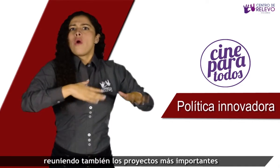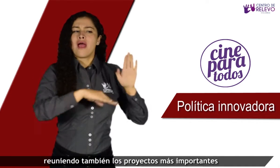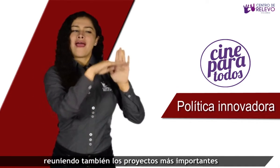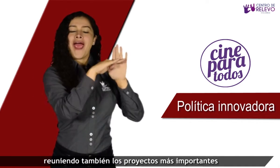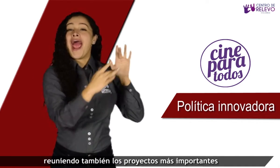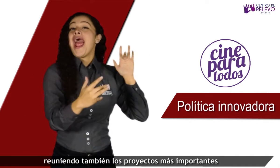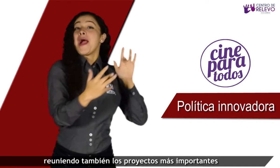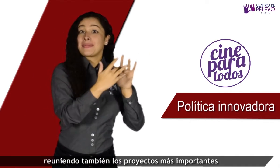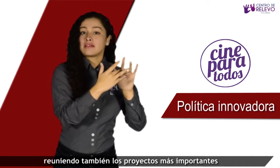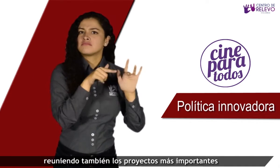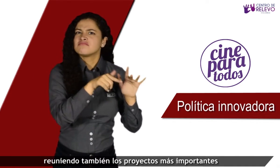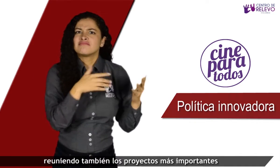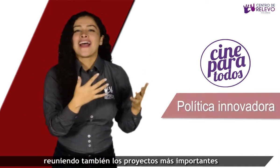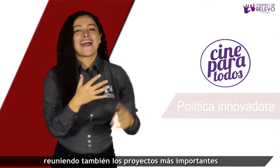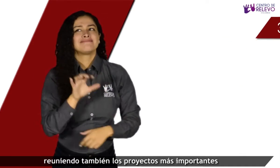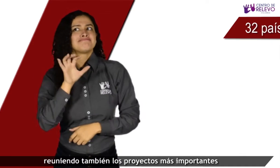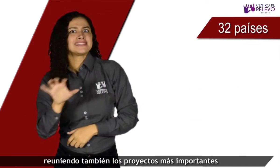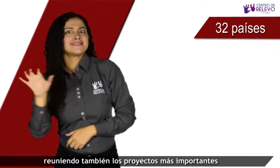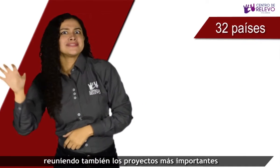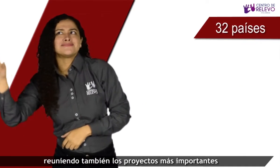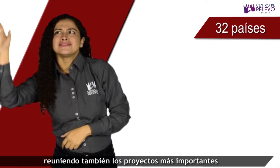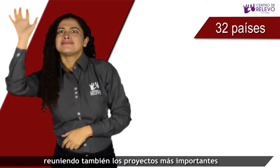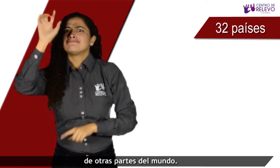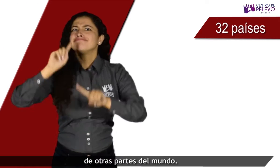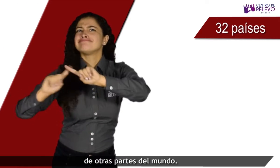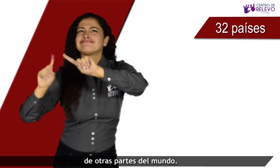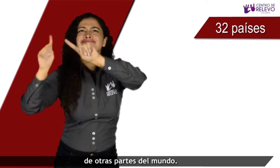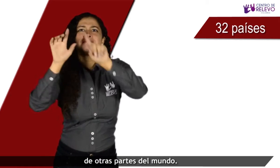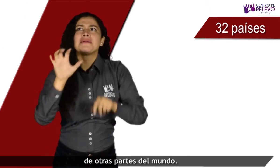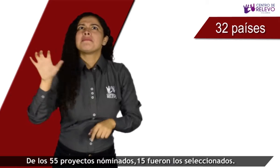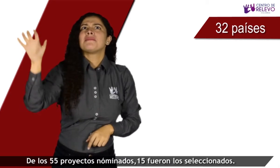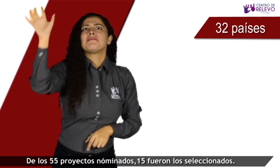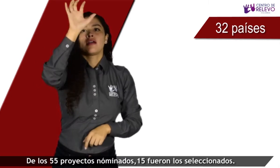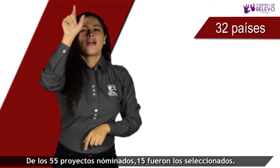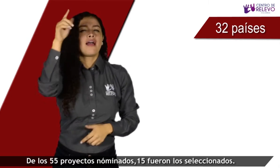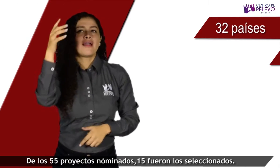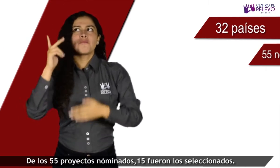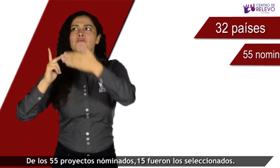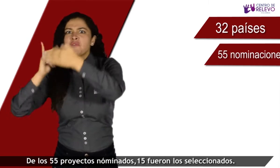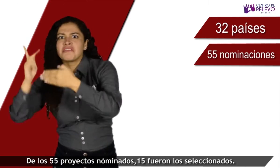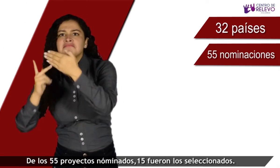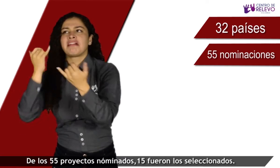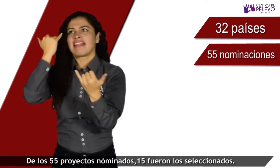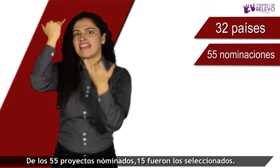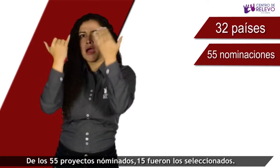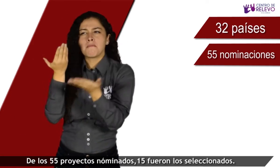reuniendo también los proyectos más importantes de otras partes del mundo. De los 55 proyectos nominados, 15 fueron los